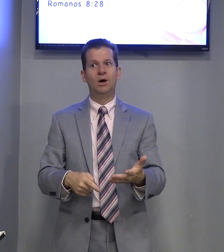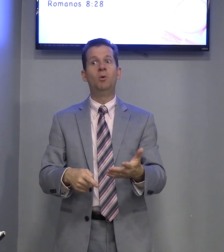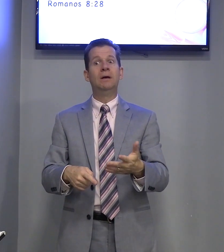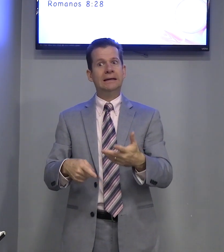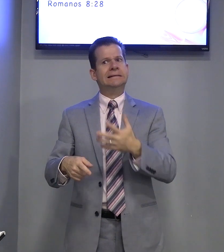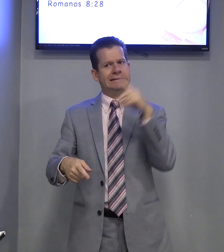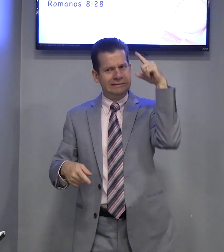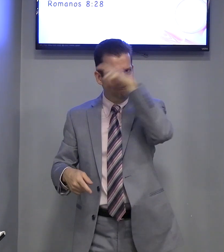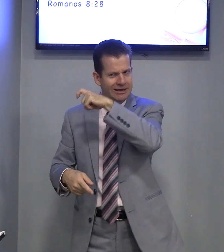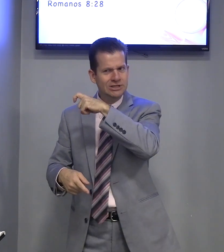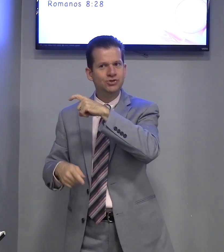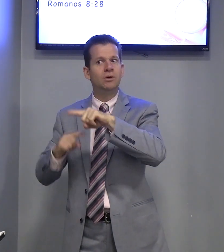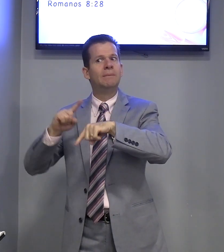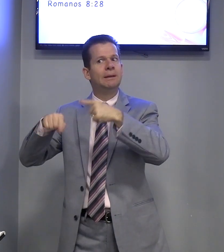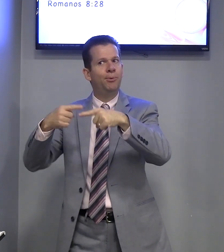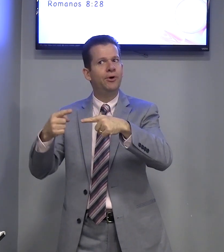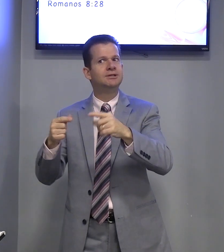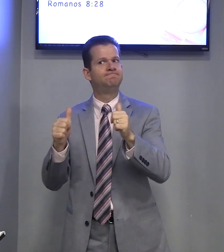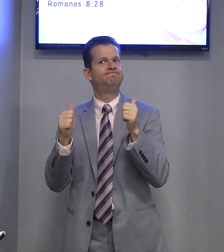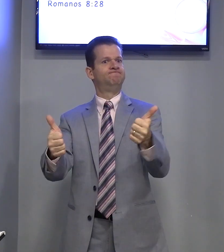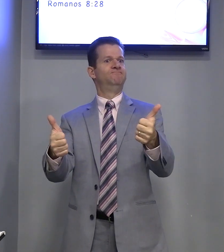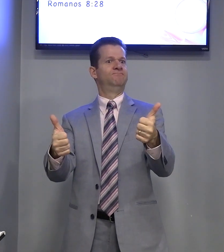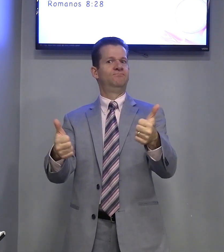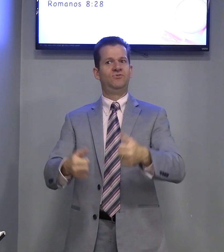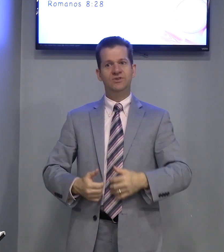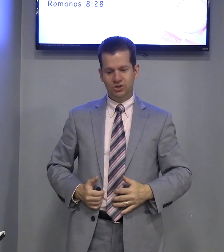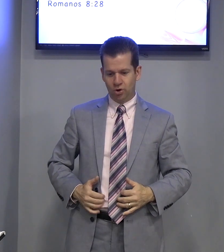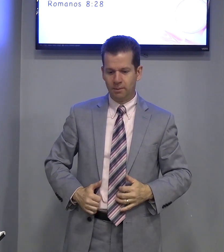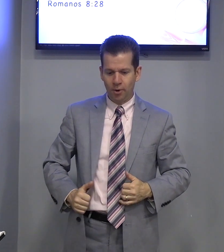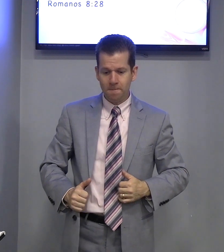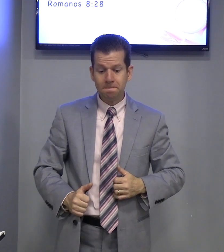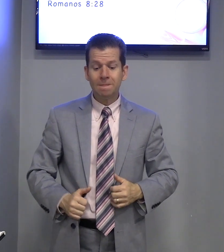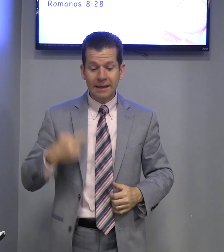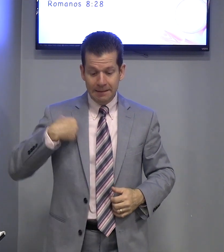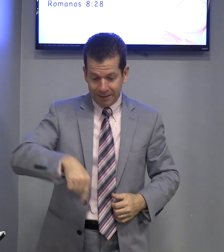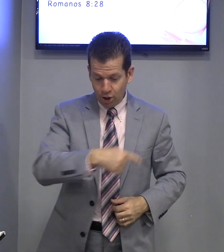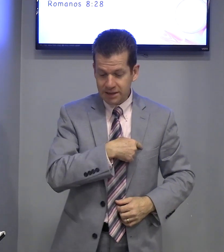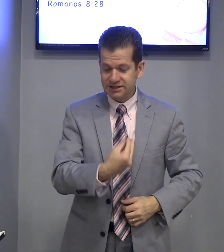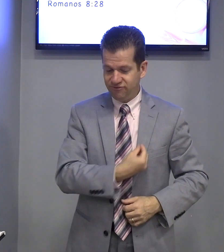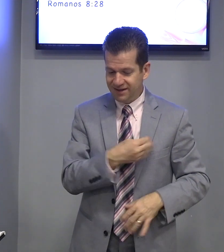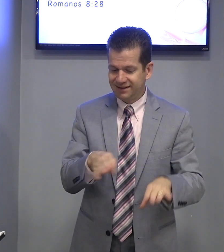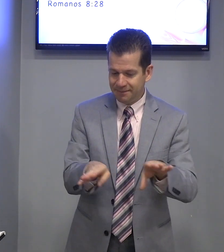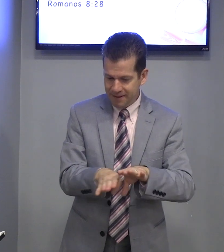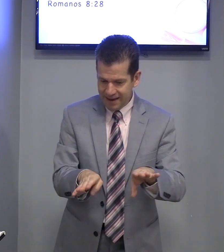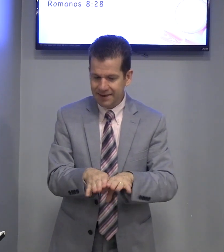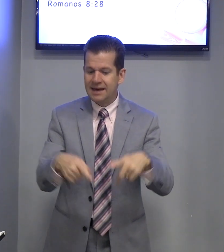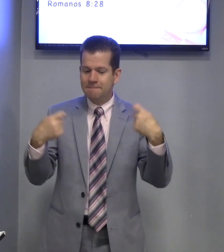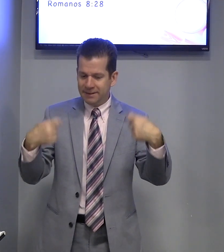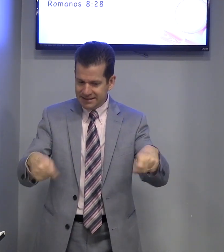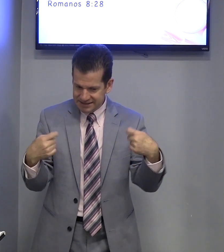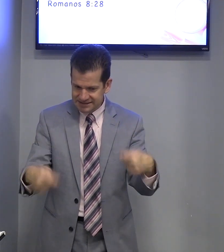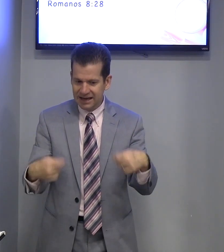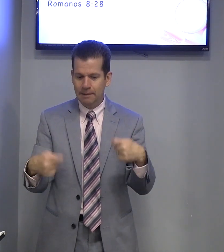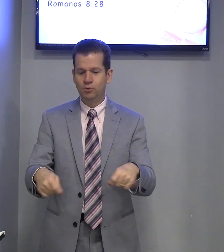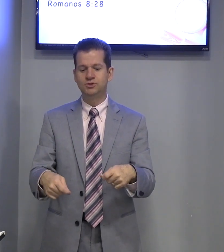Então, difícil. Mas, depois... E, para a nossa vida, também, precisamos